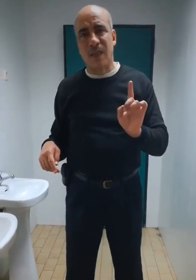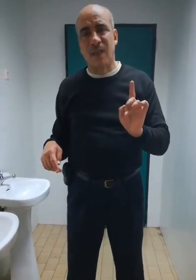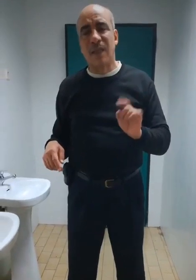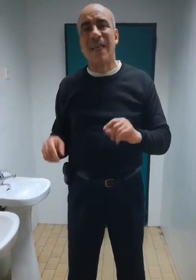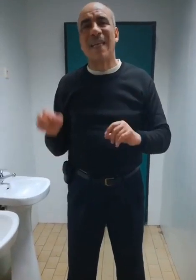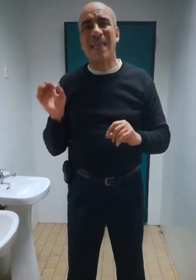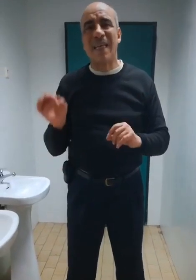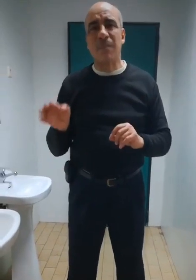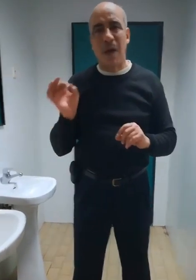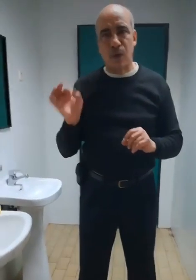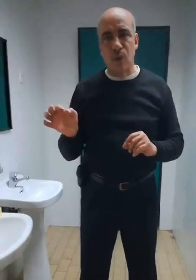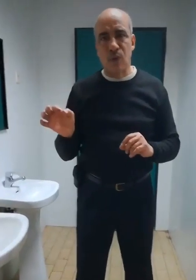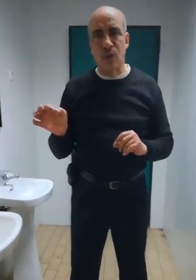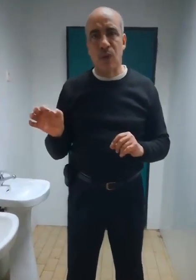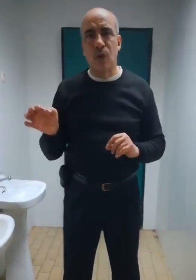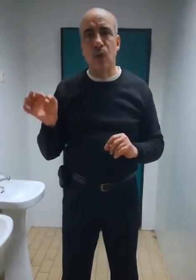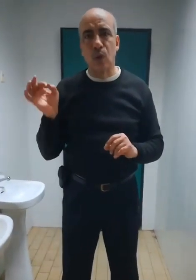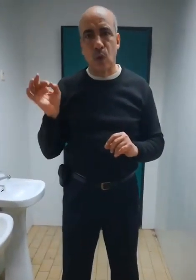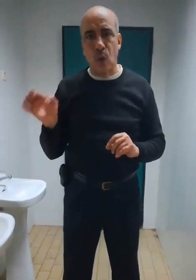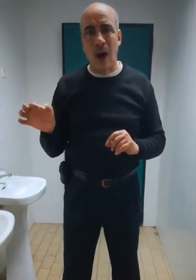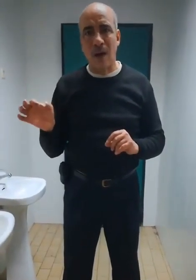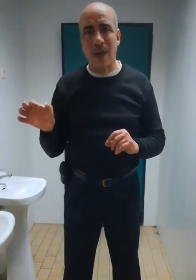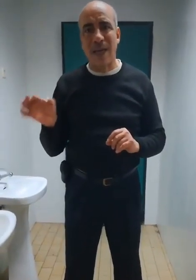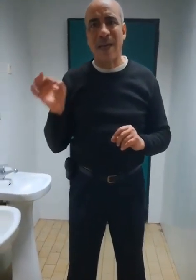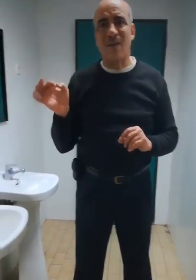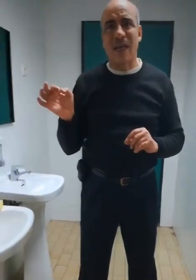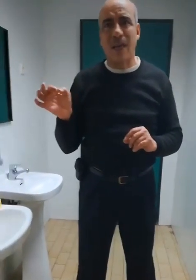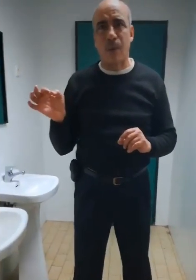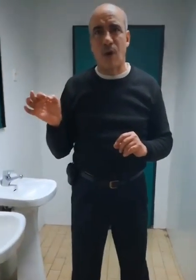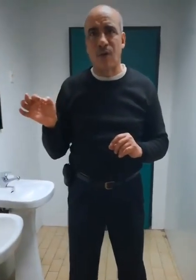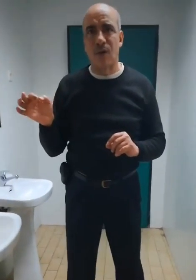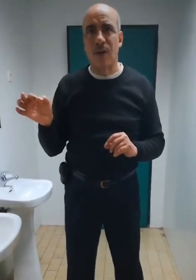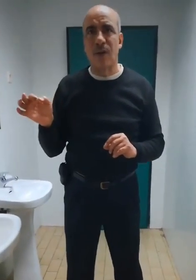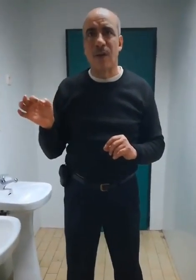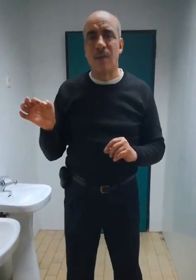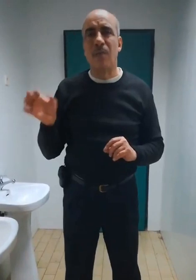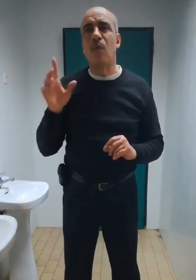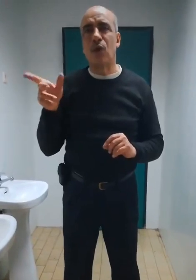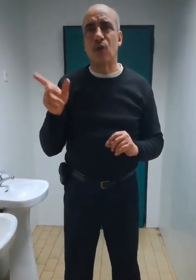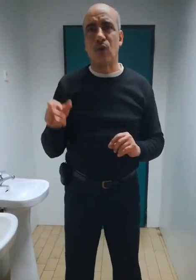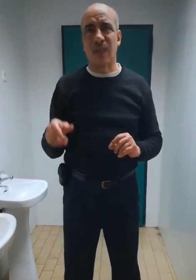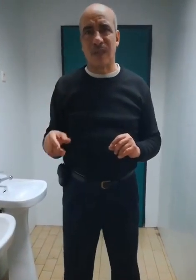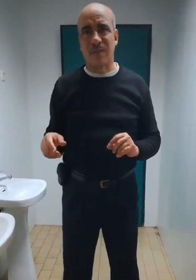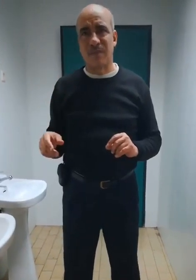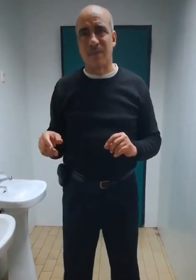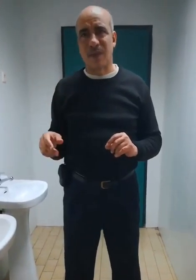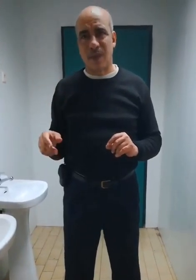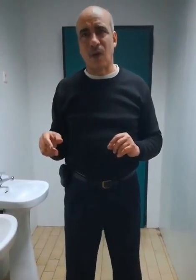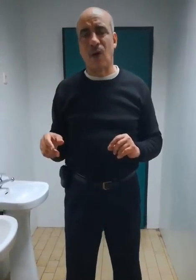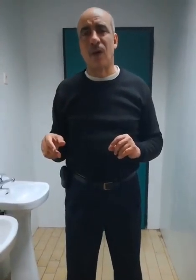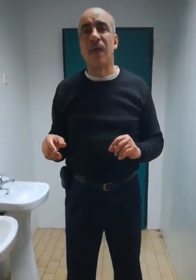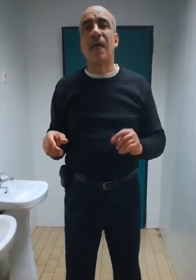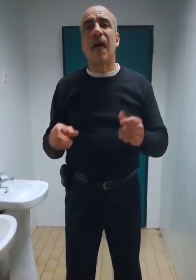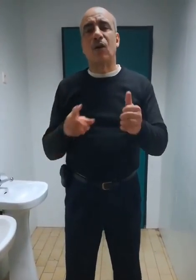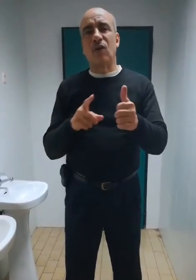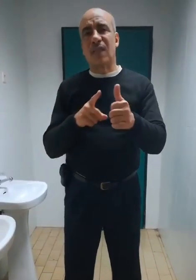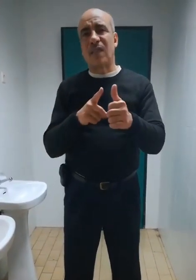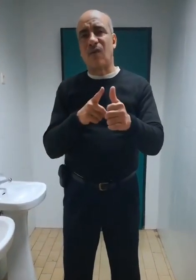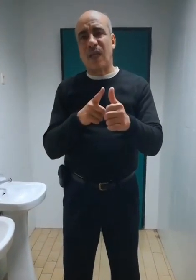qui m'accuse de quoi et avec quelle preuve. Mais moi, je le sais. D'accord ? Alors, dans cette affaire,